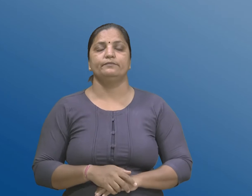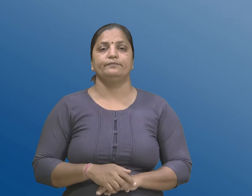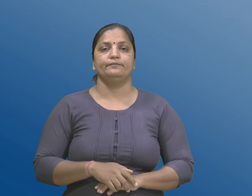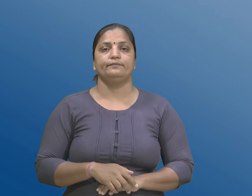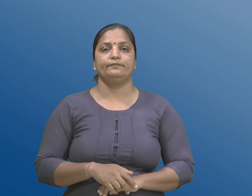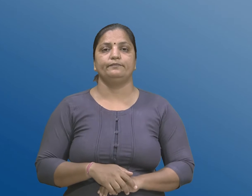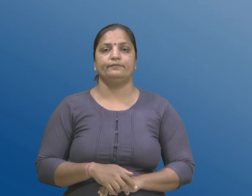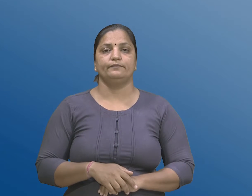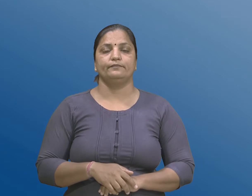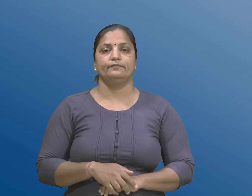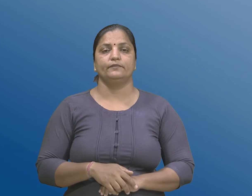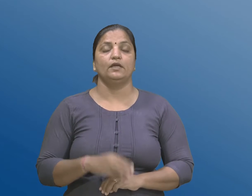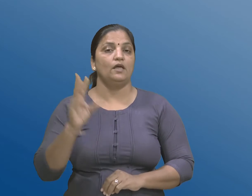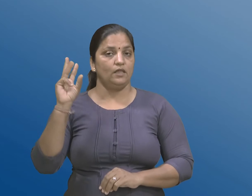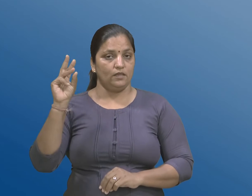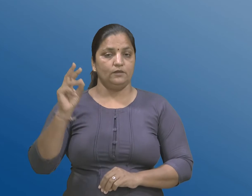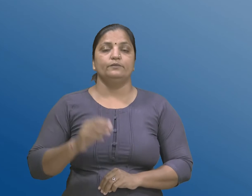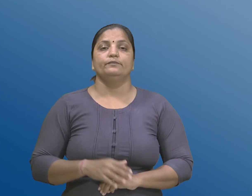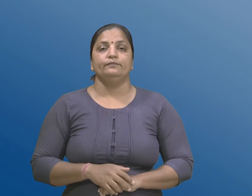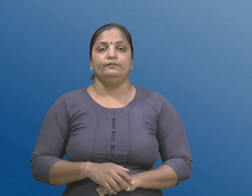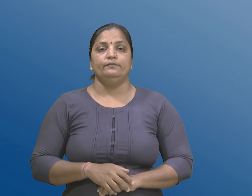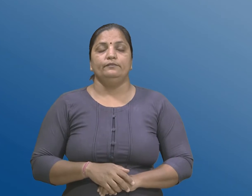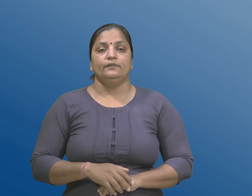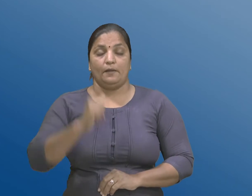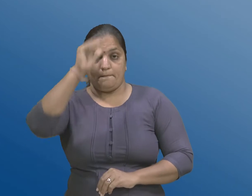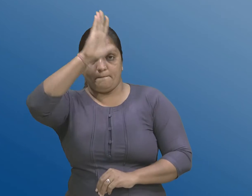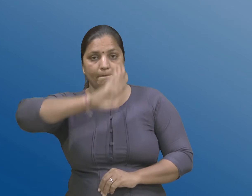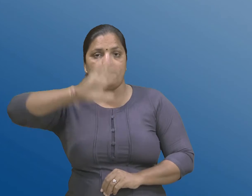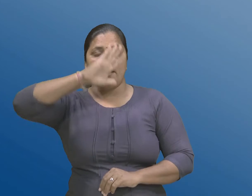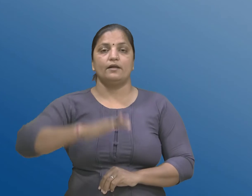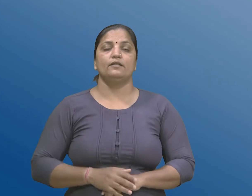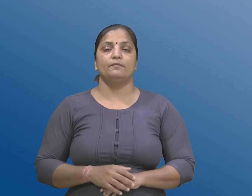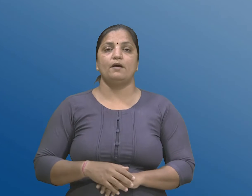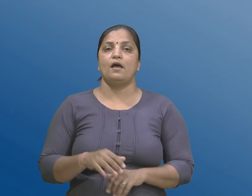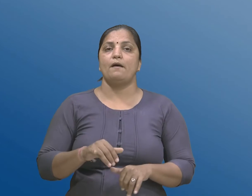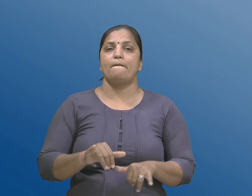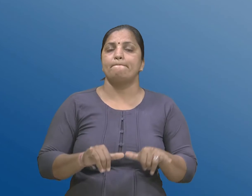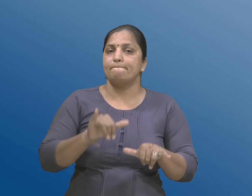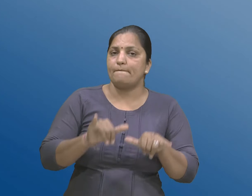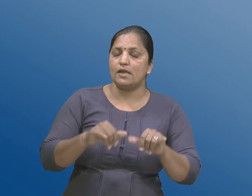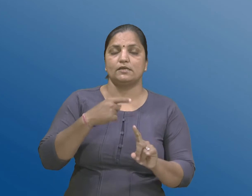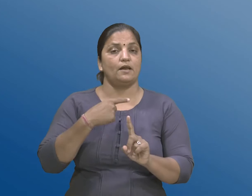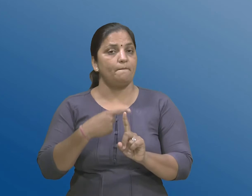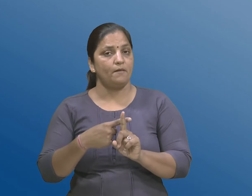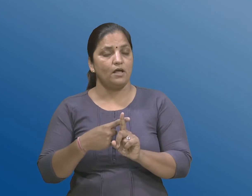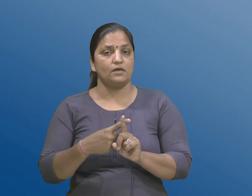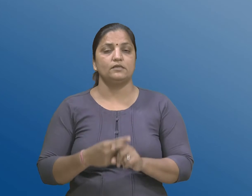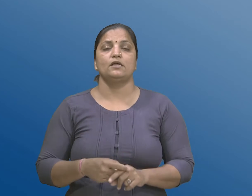त्री जुब भारतना नियंत्रक अने महालेखा